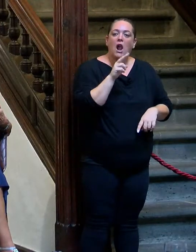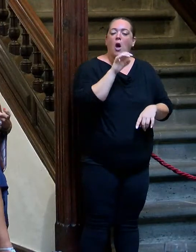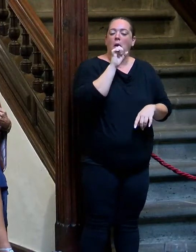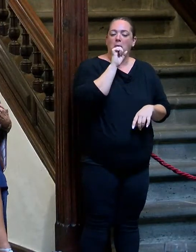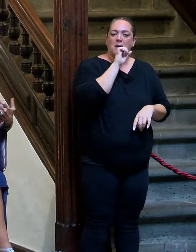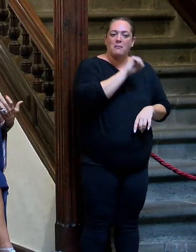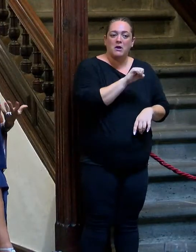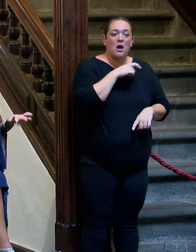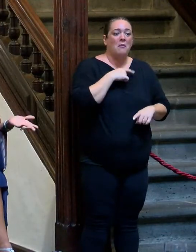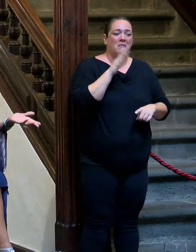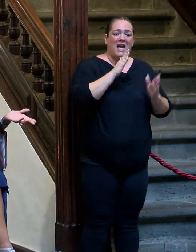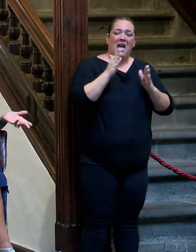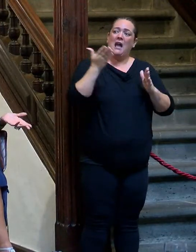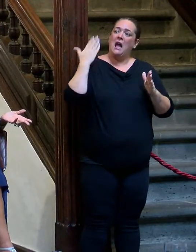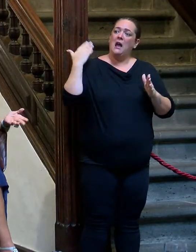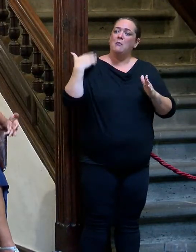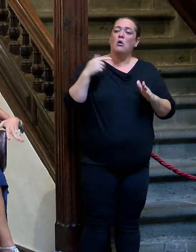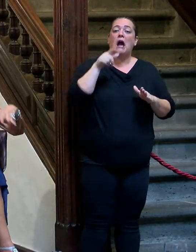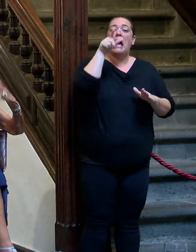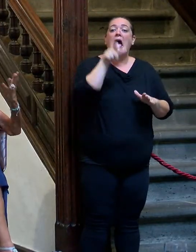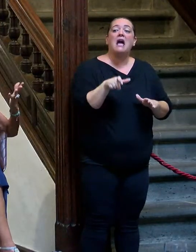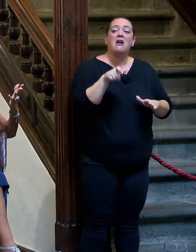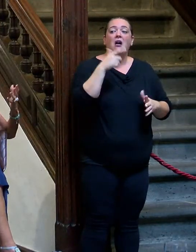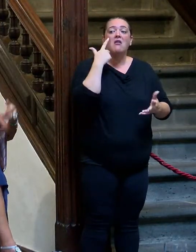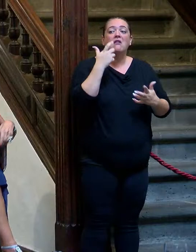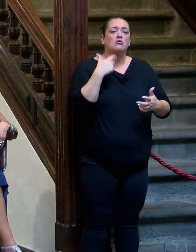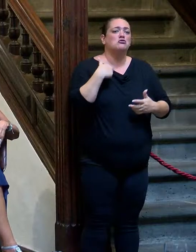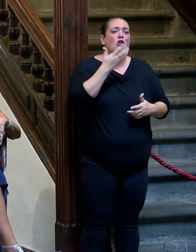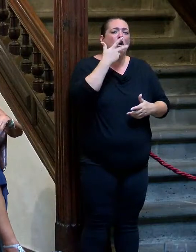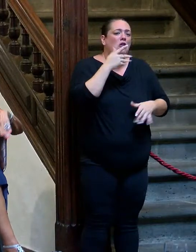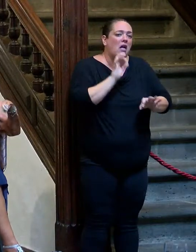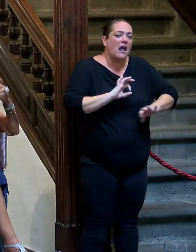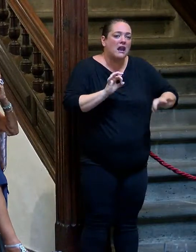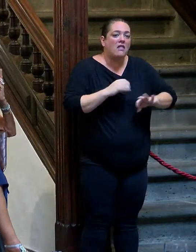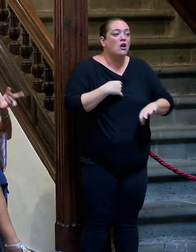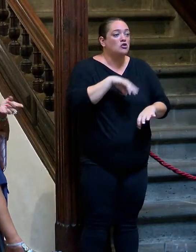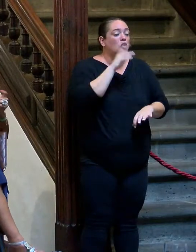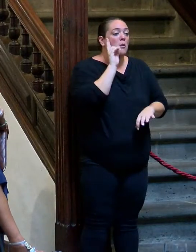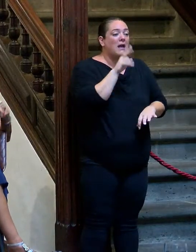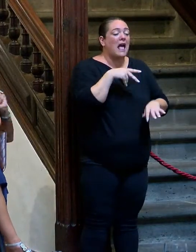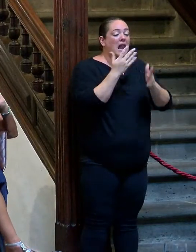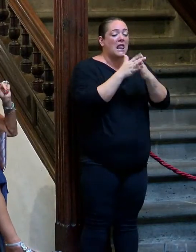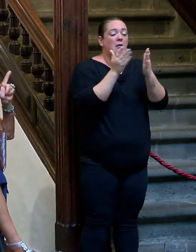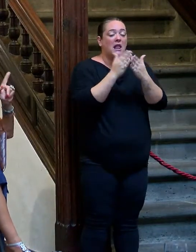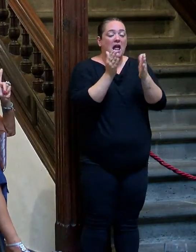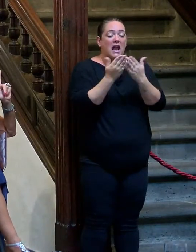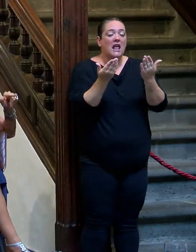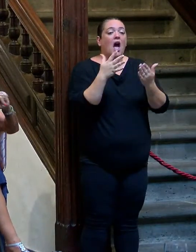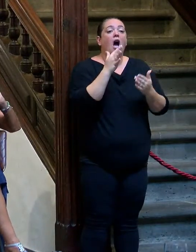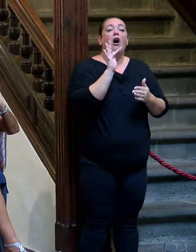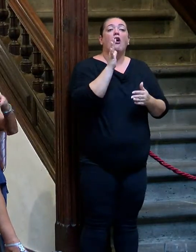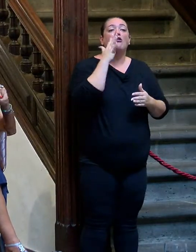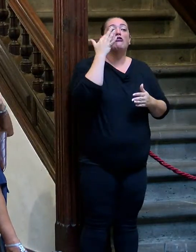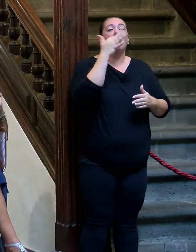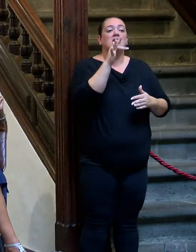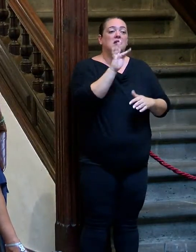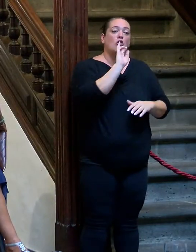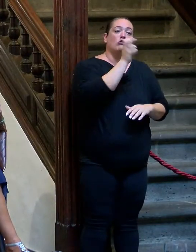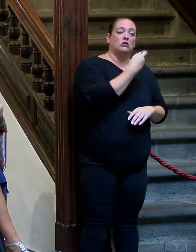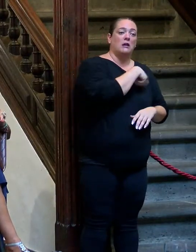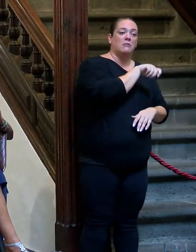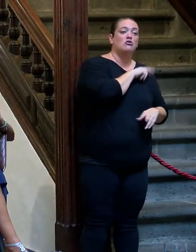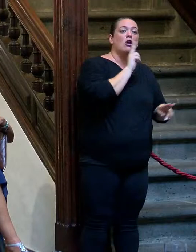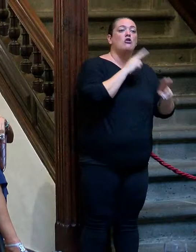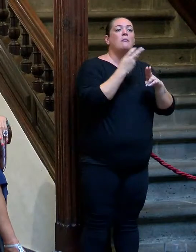esa época, ¿qué coño voy a tener yo idea de quién era Niemeyer? Pero yo lo veía eso. Y me metí en unas librerías, que había la librería francesa y otra española que se llamaba